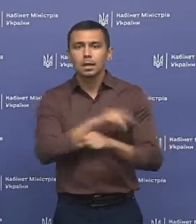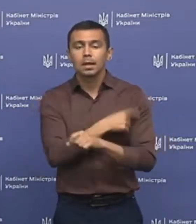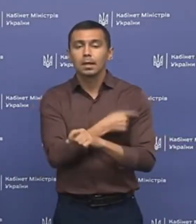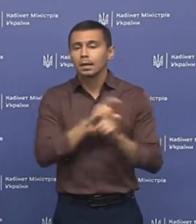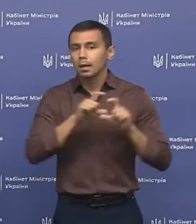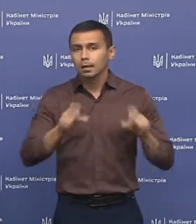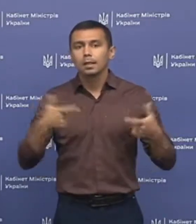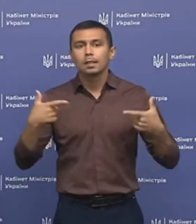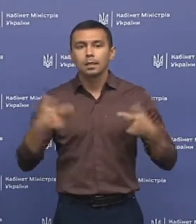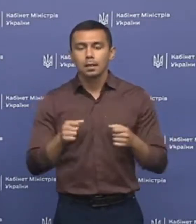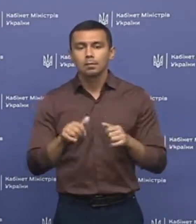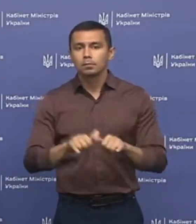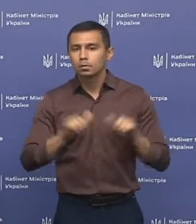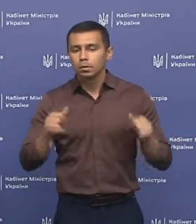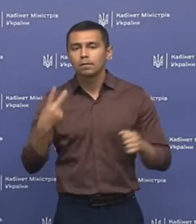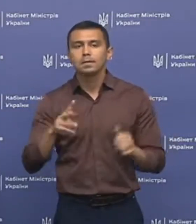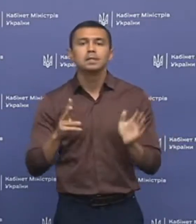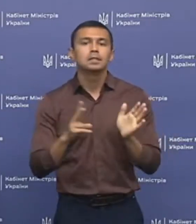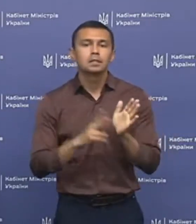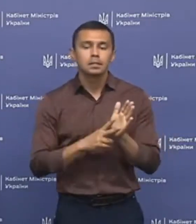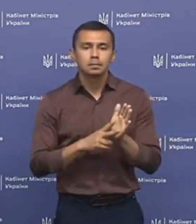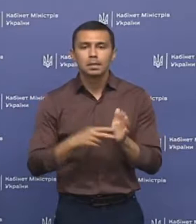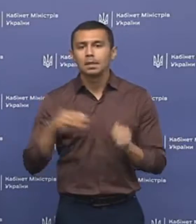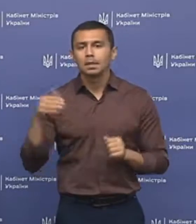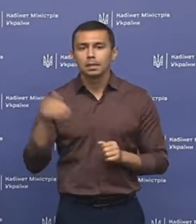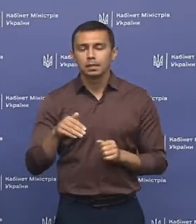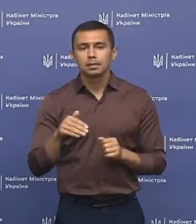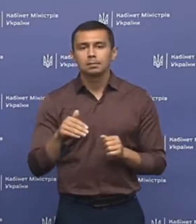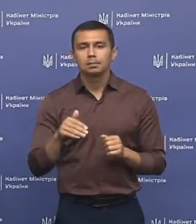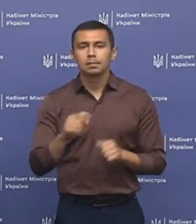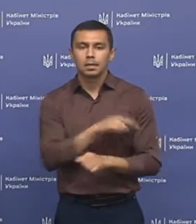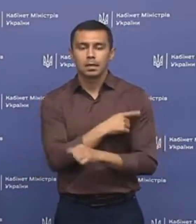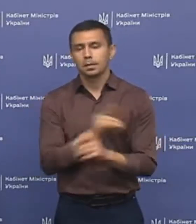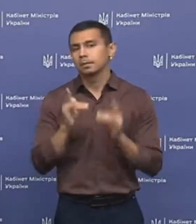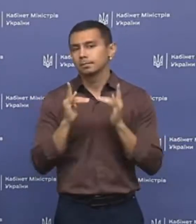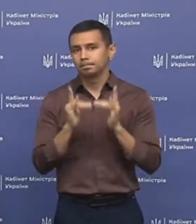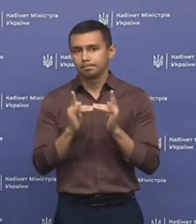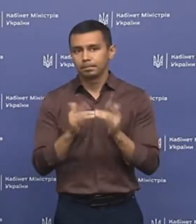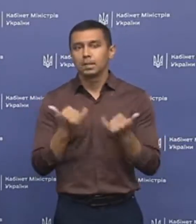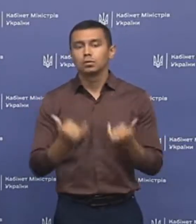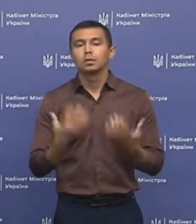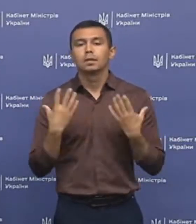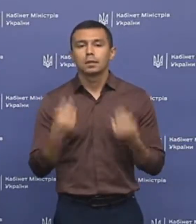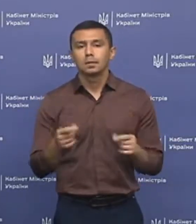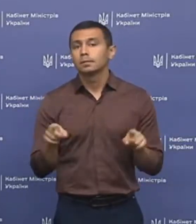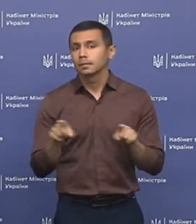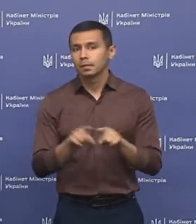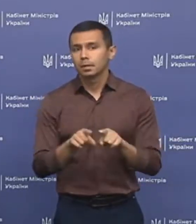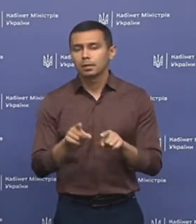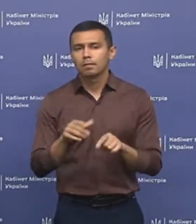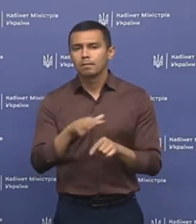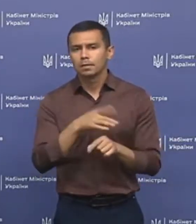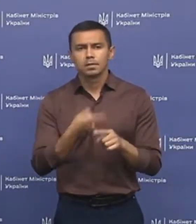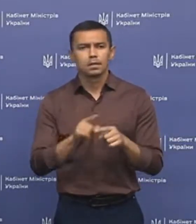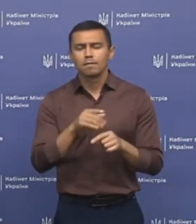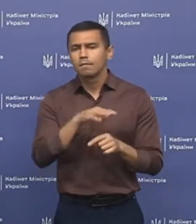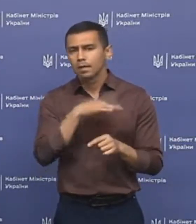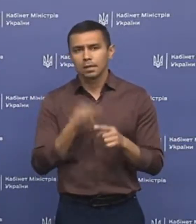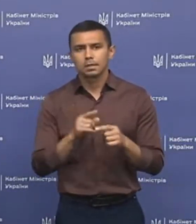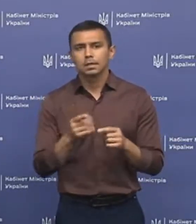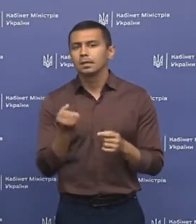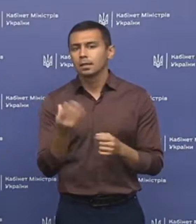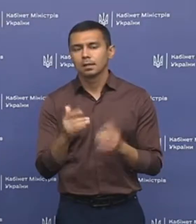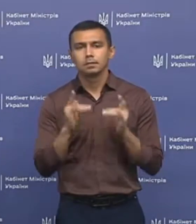лікарень, де розгорнуто 27 тисяч лікарняних ліжок. На сьогоднішній день так, чи велика це кількість